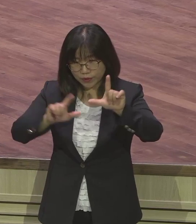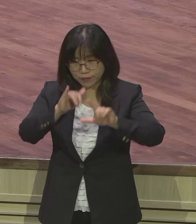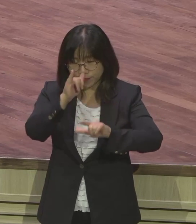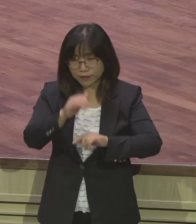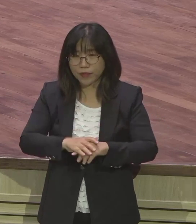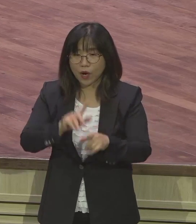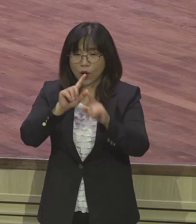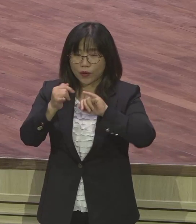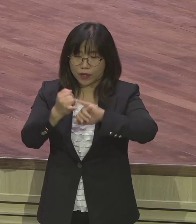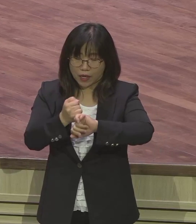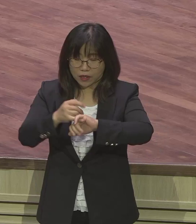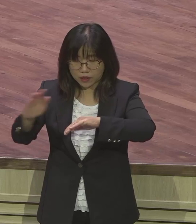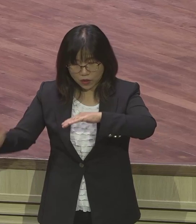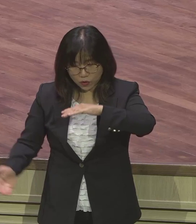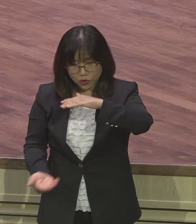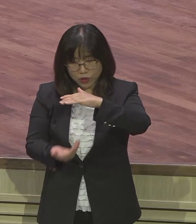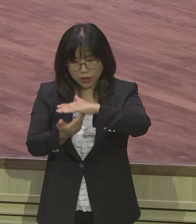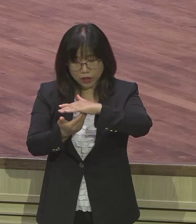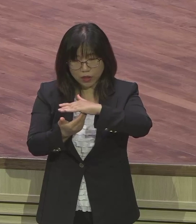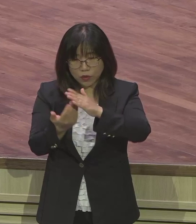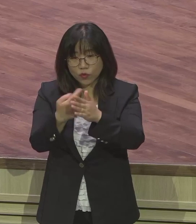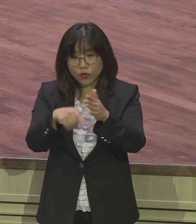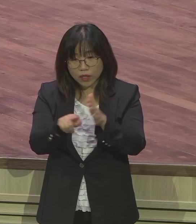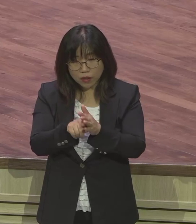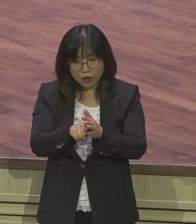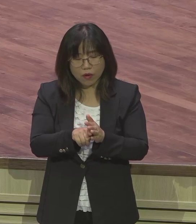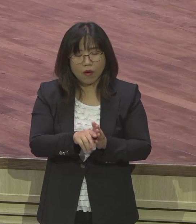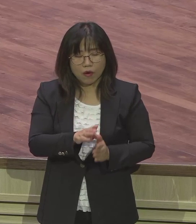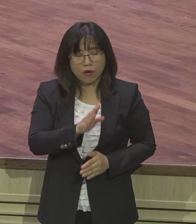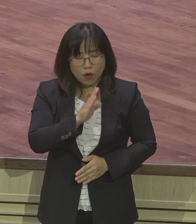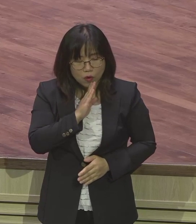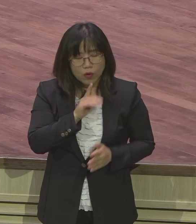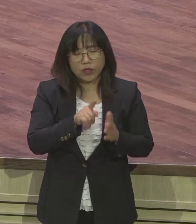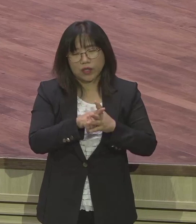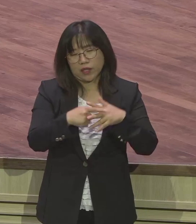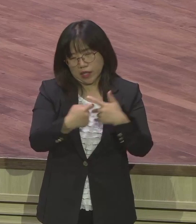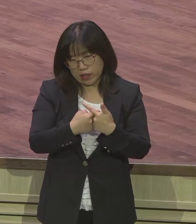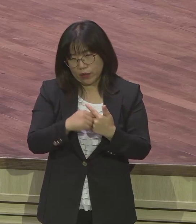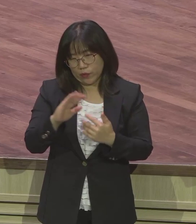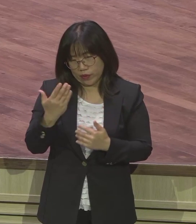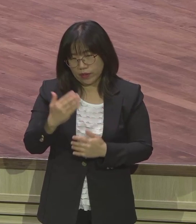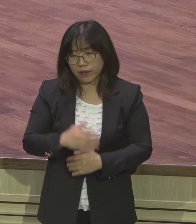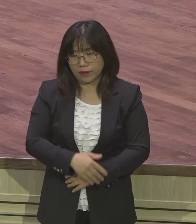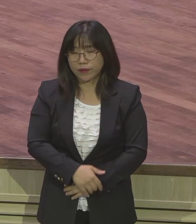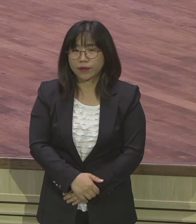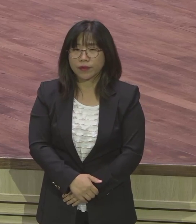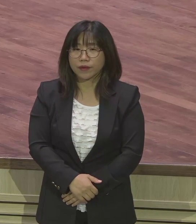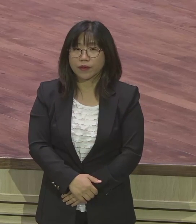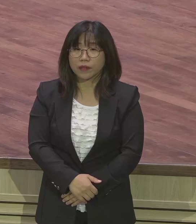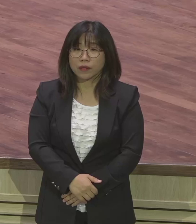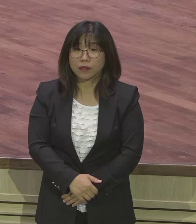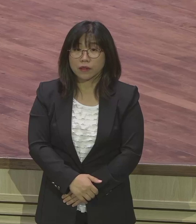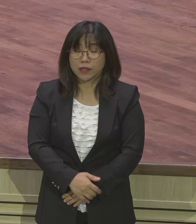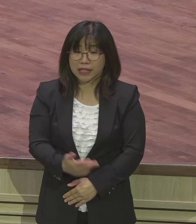사실적으로 이해를 할 수 있는 것입니다 지난주 종주원 목사가